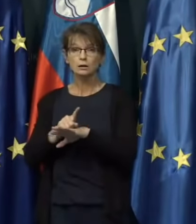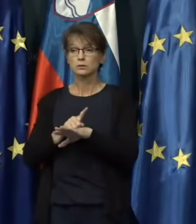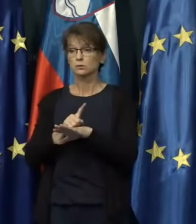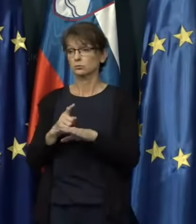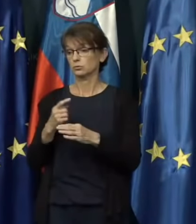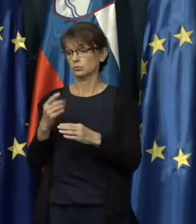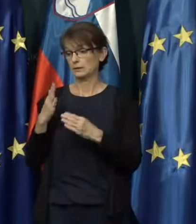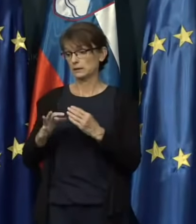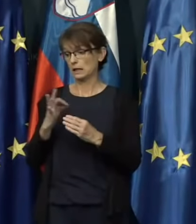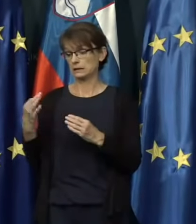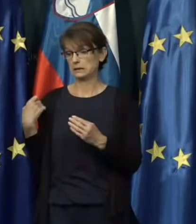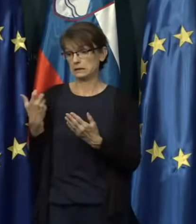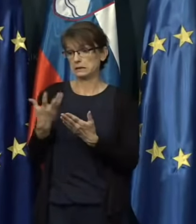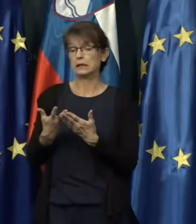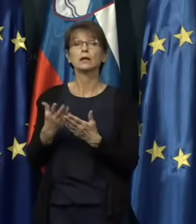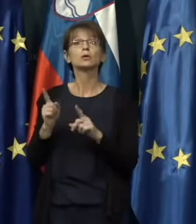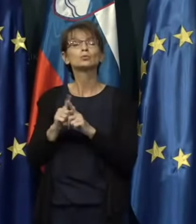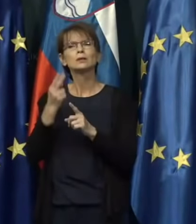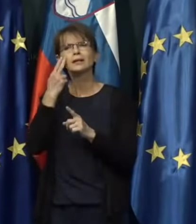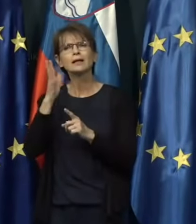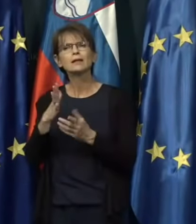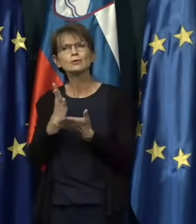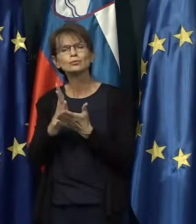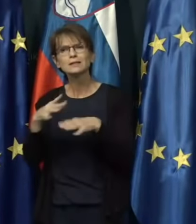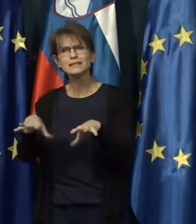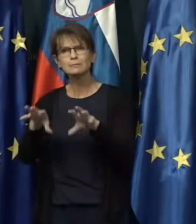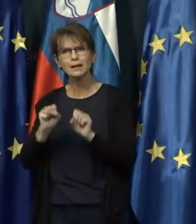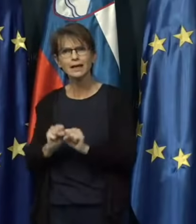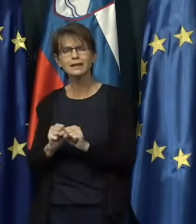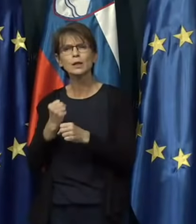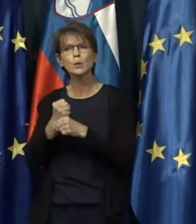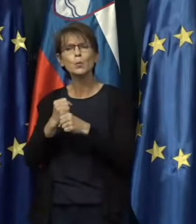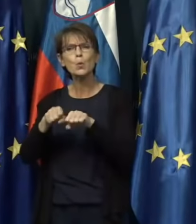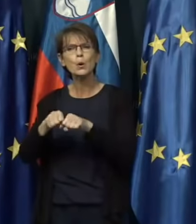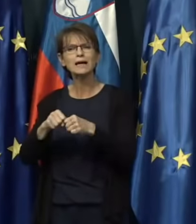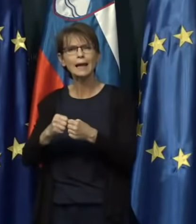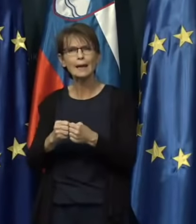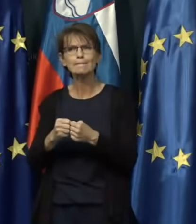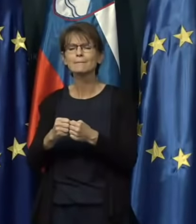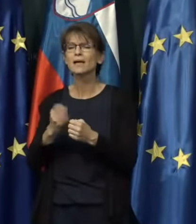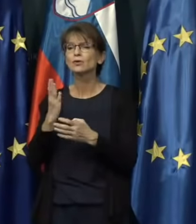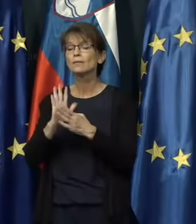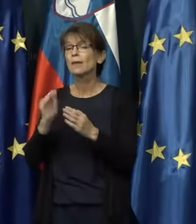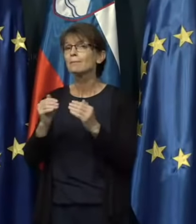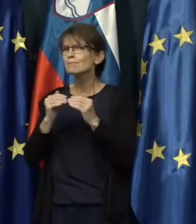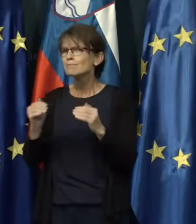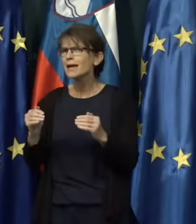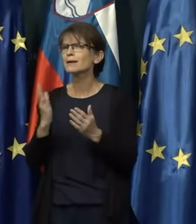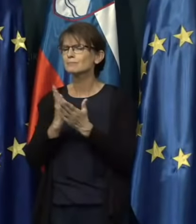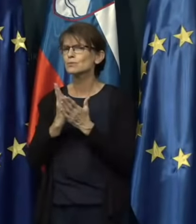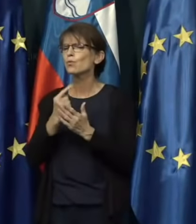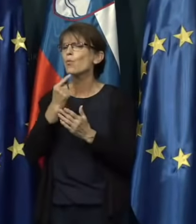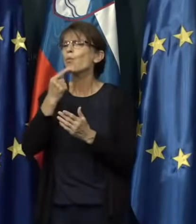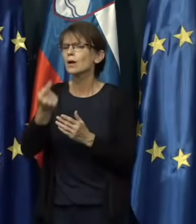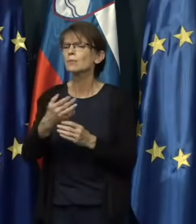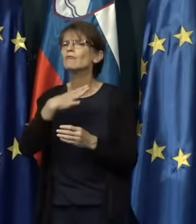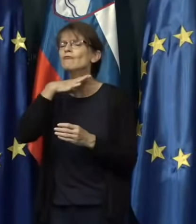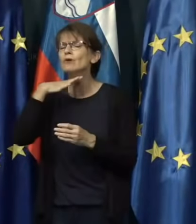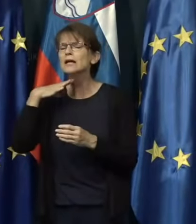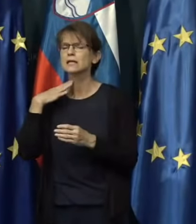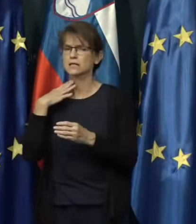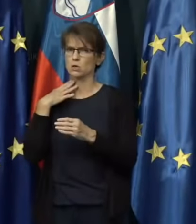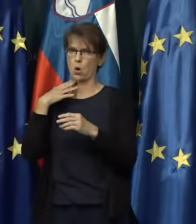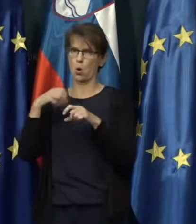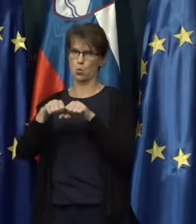teh zadnjih dneh je bilo tudi glede na že sprejete ukrepe in omejitve na meji izrečenih veliko ukrepov